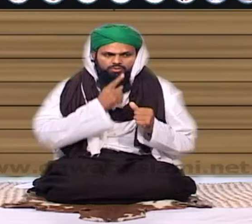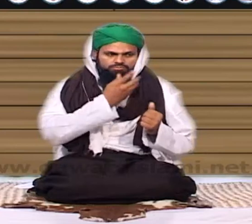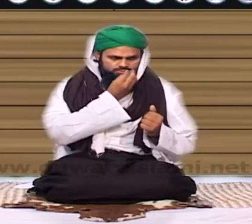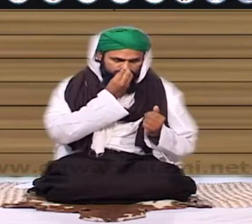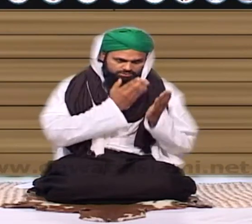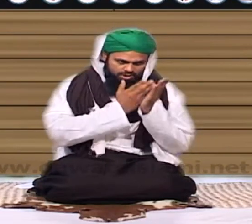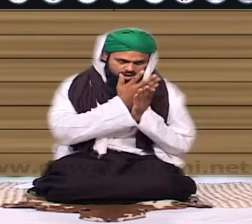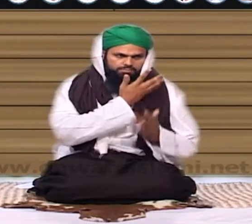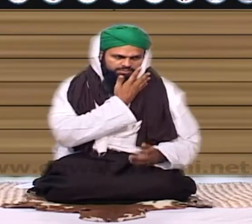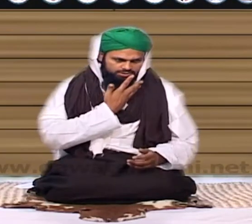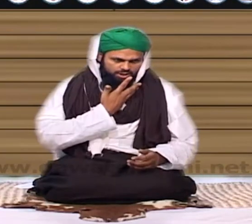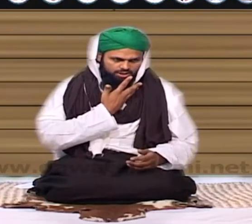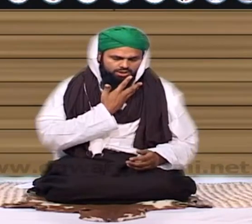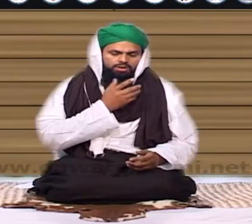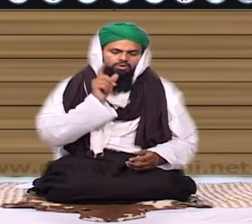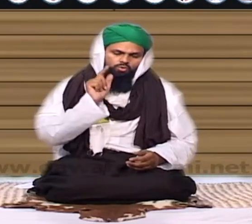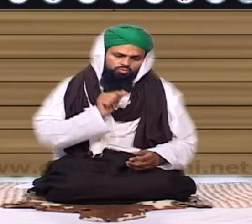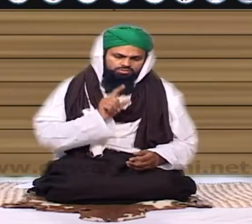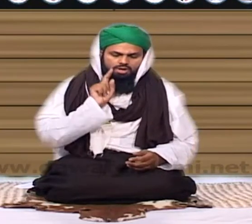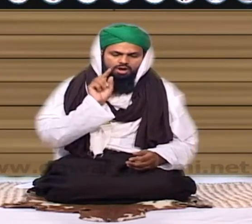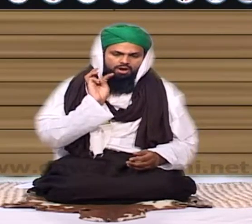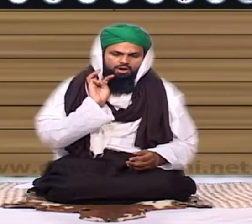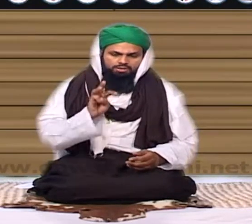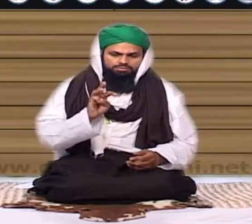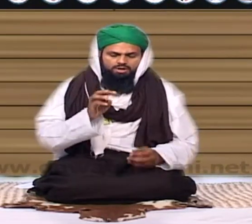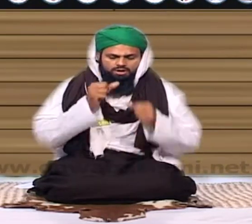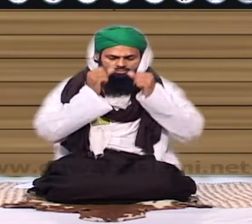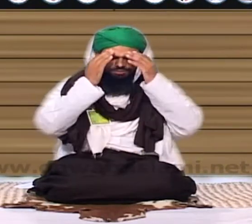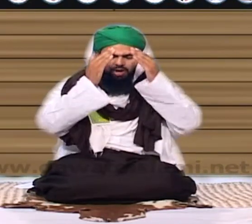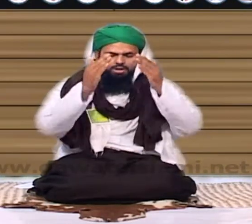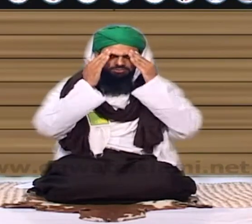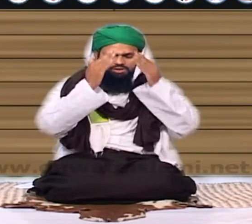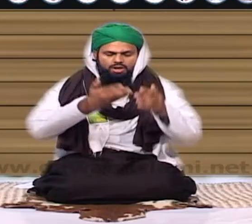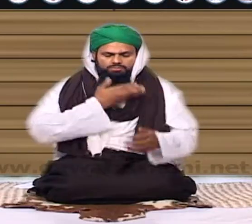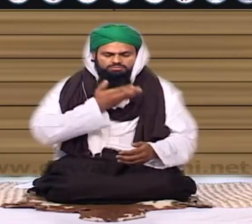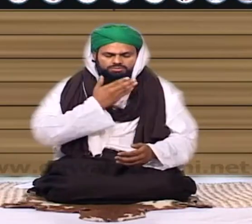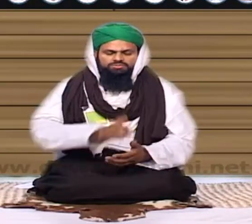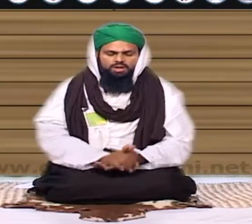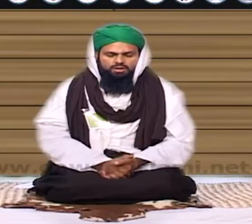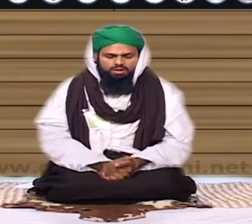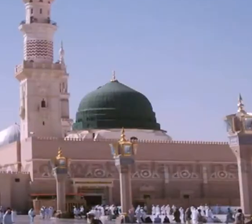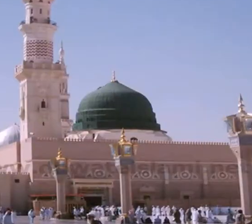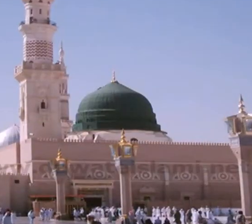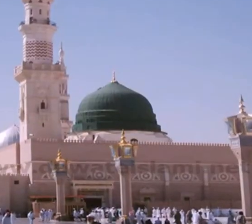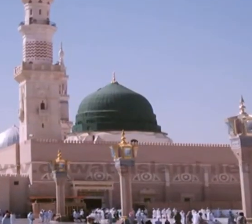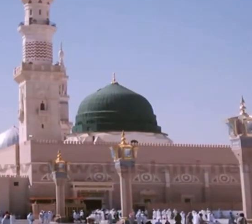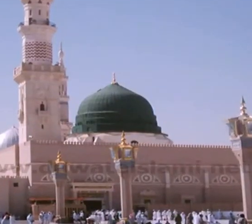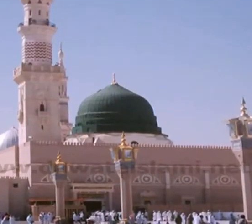چاہتے تو یوں کرو کہ روزانہ رات کو ہزار بار قلوب شرک پڑھیا تھا اللہ صلی اللہ وسلم مبارک علیہ سیدنا و مولان